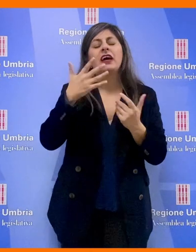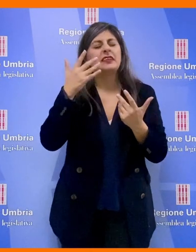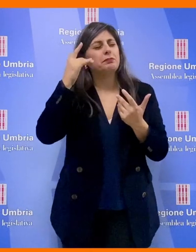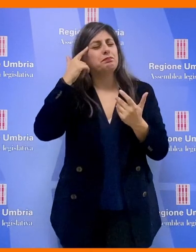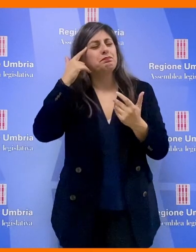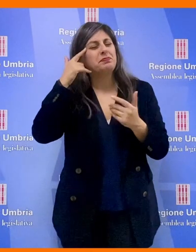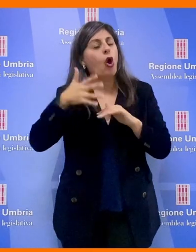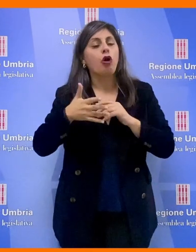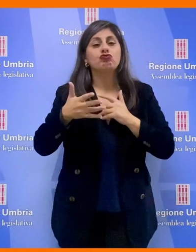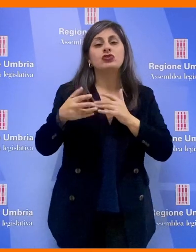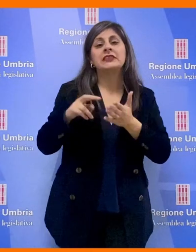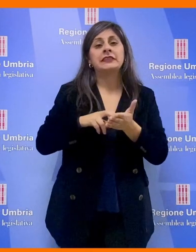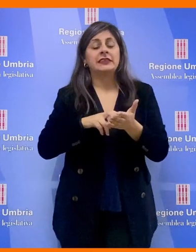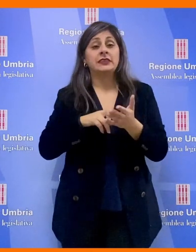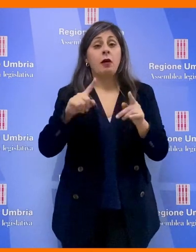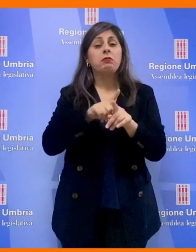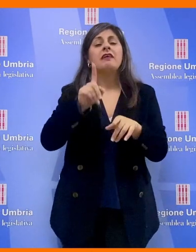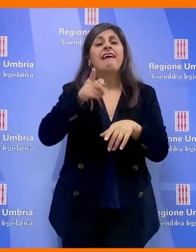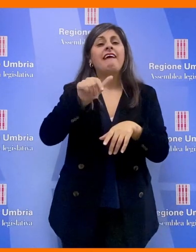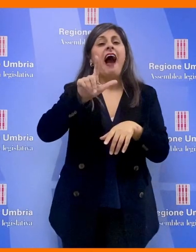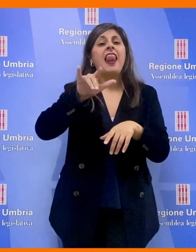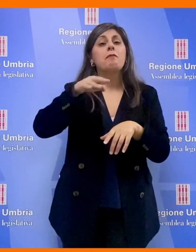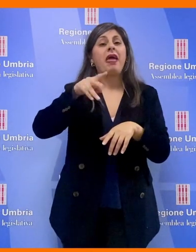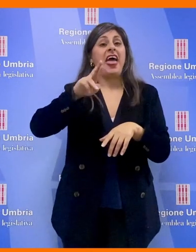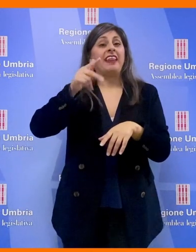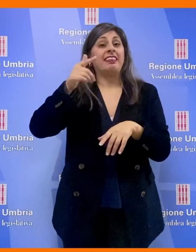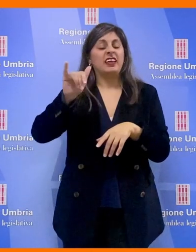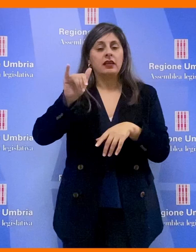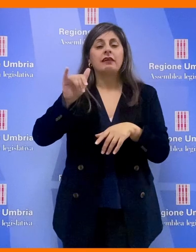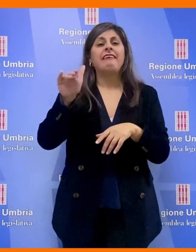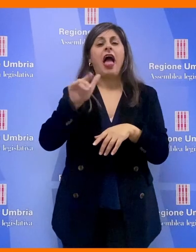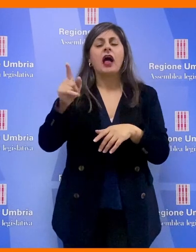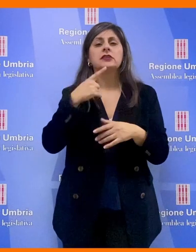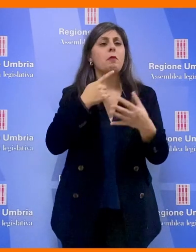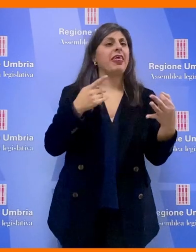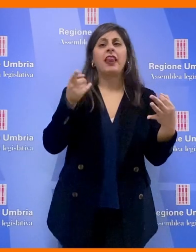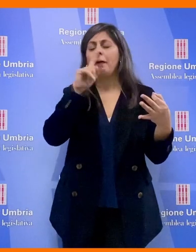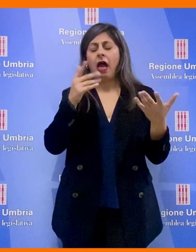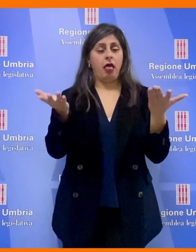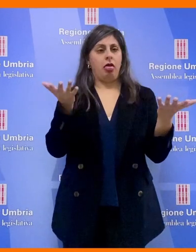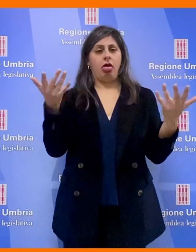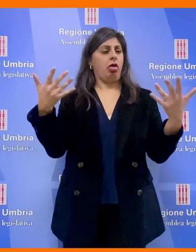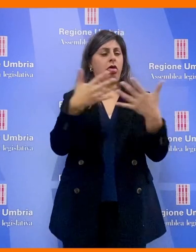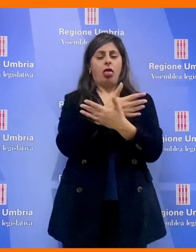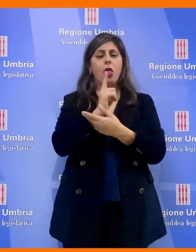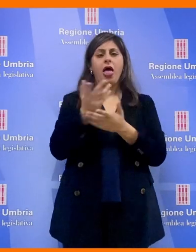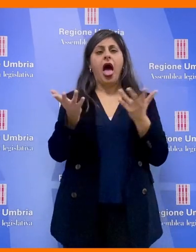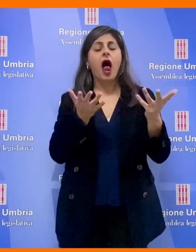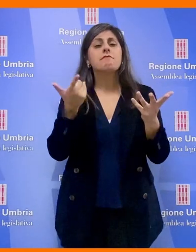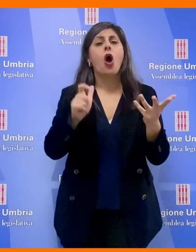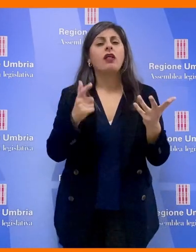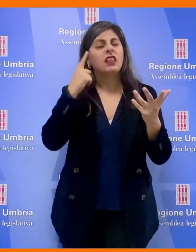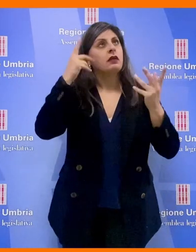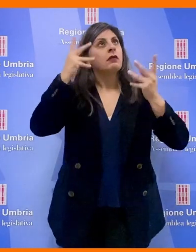ragazzi che come dice Galimberti non riescono più a distinguere il bene dal male, perché non riescono ad elaborare,